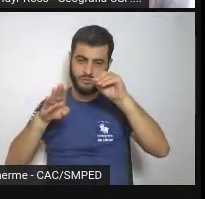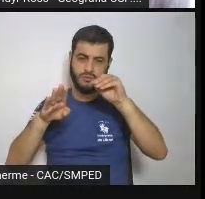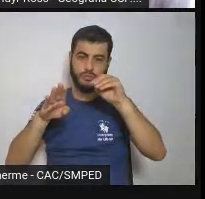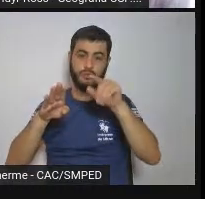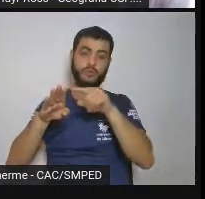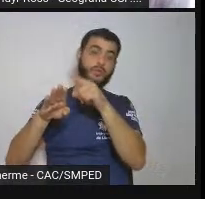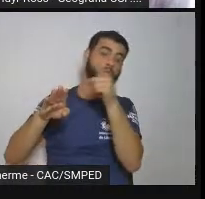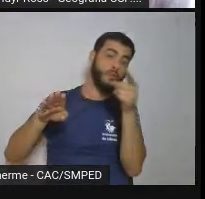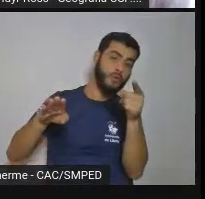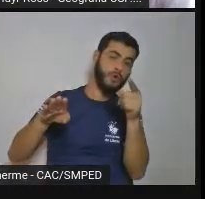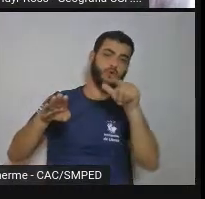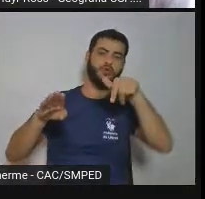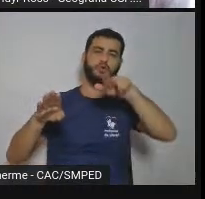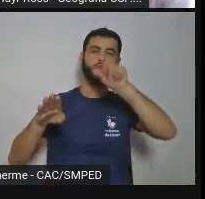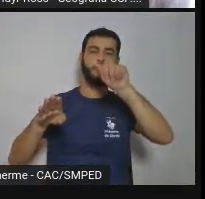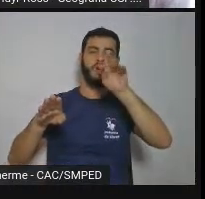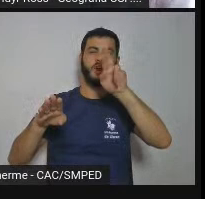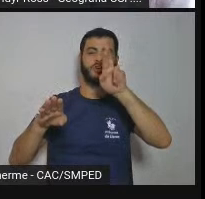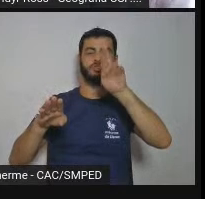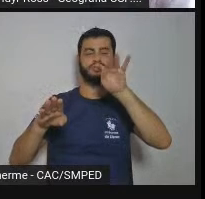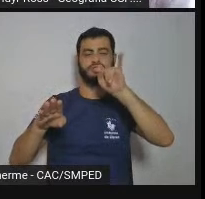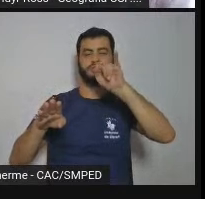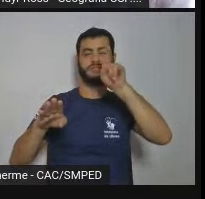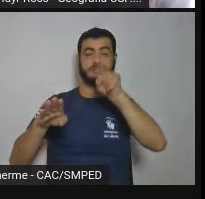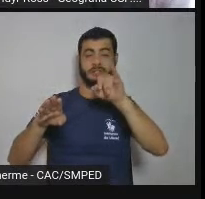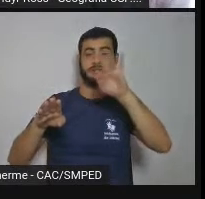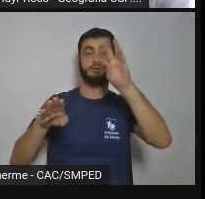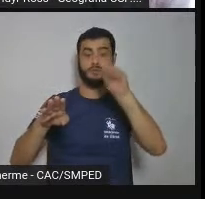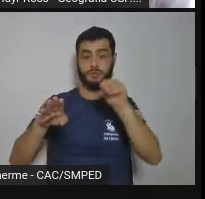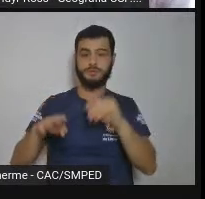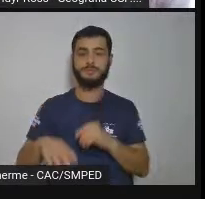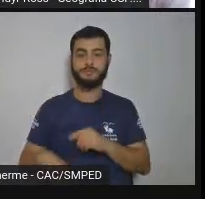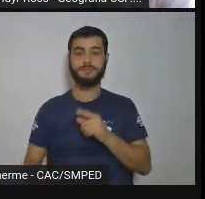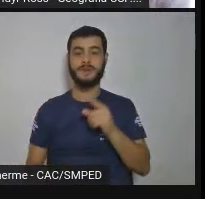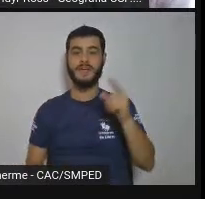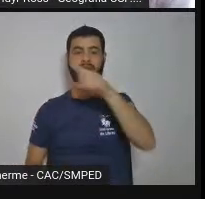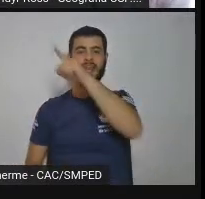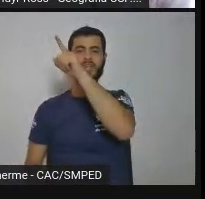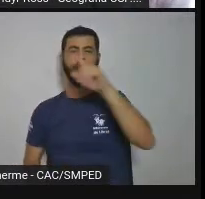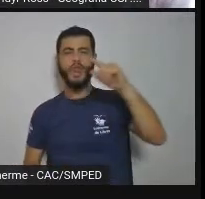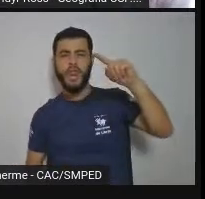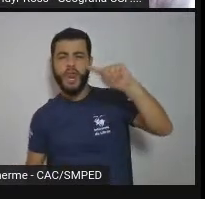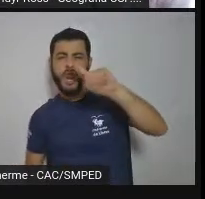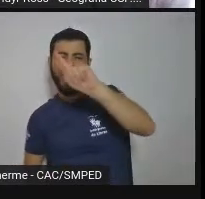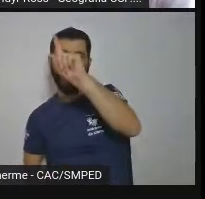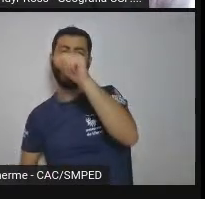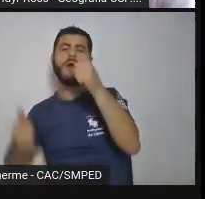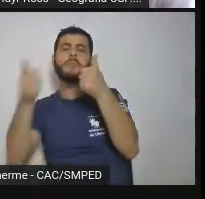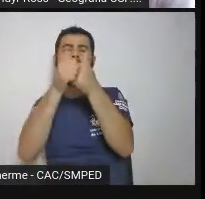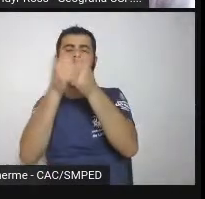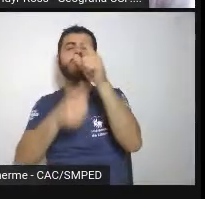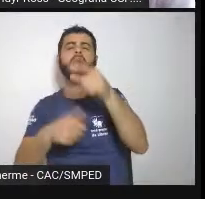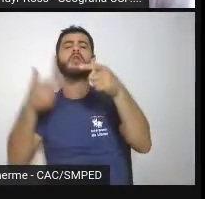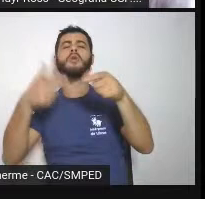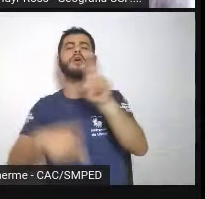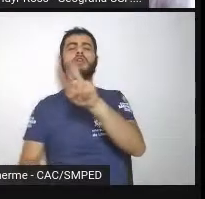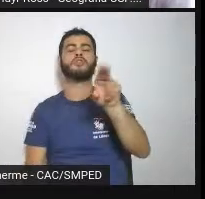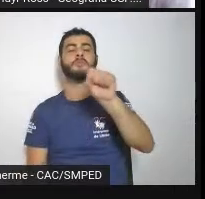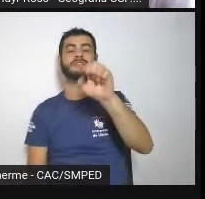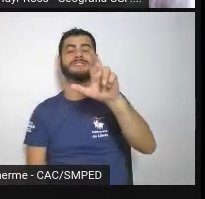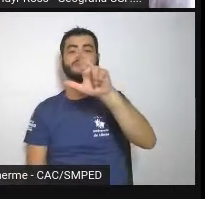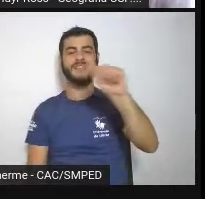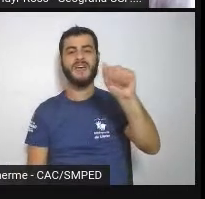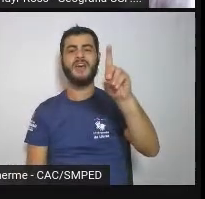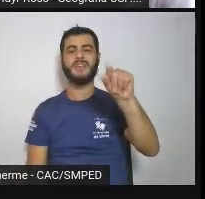Isto aqui é a Serra da Cantareira, Serra da Cantareira que vai embora e se junta com a Serra da Madiqueira e o Pico do